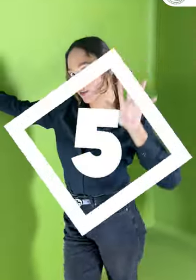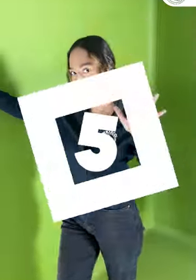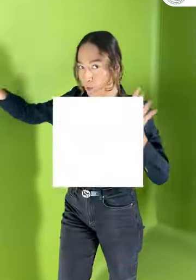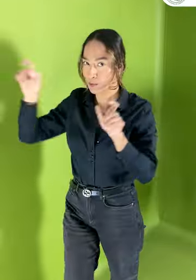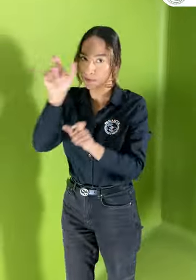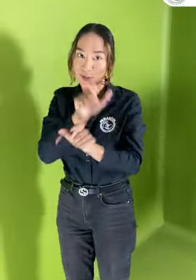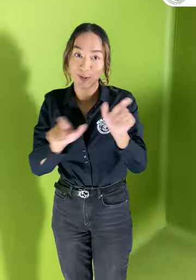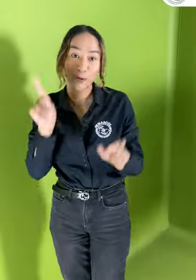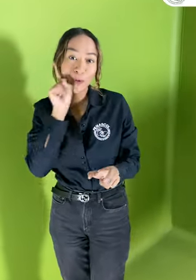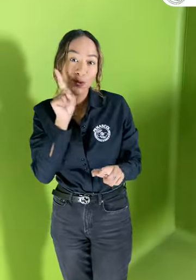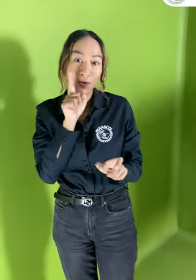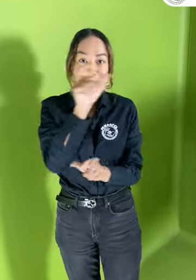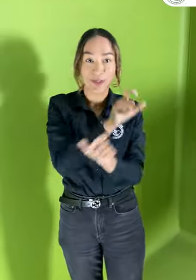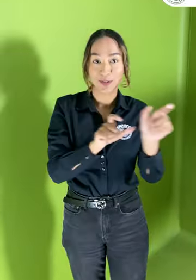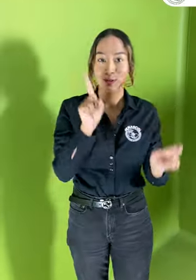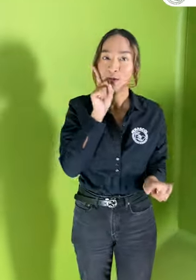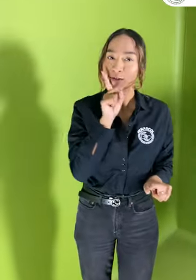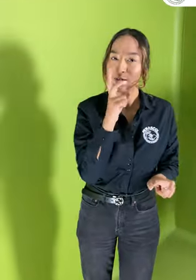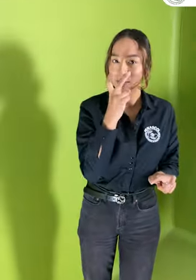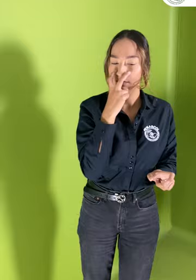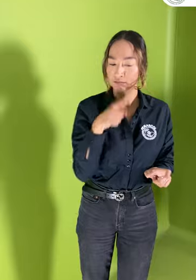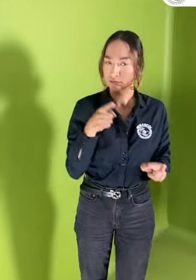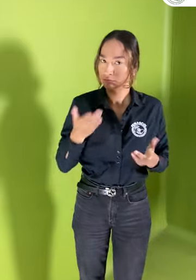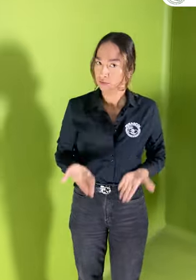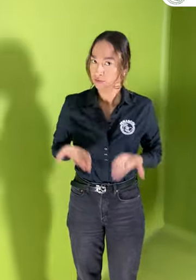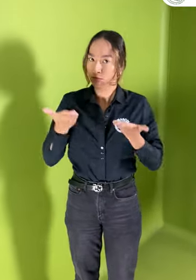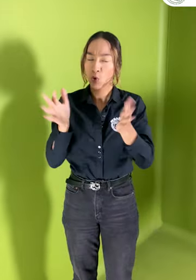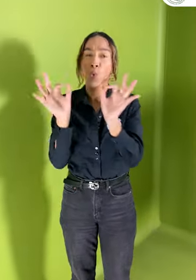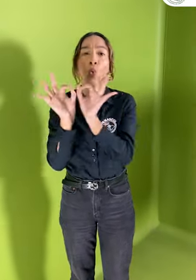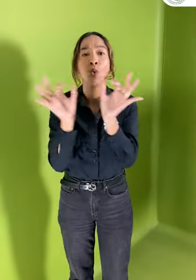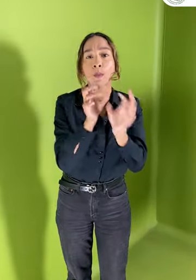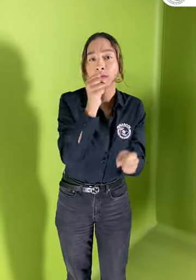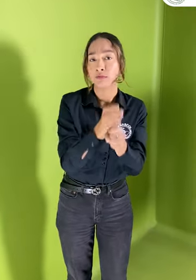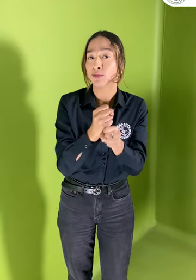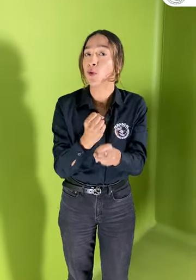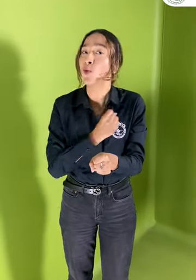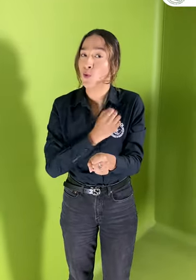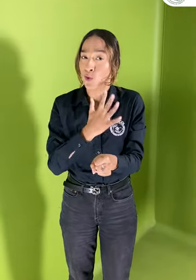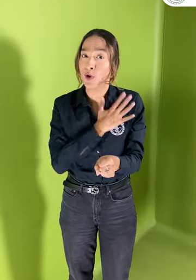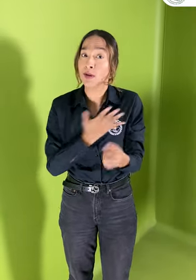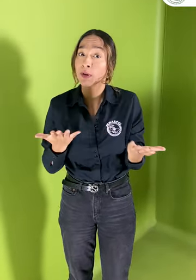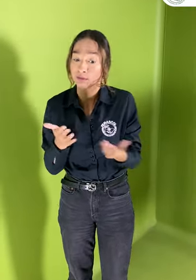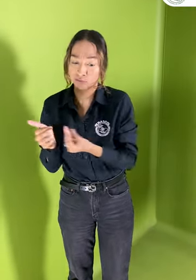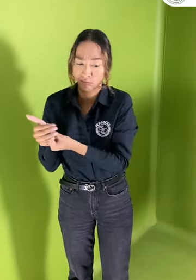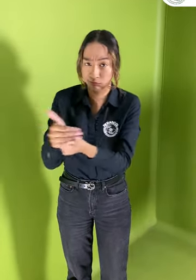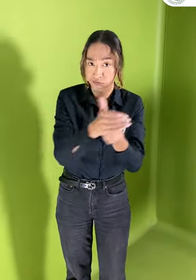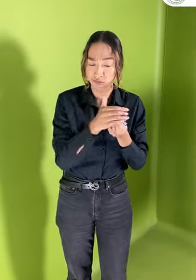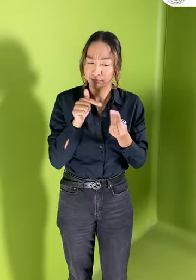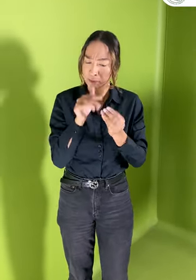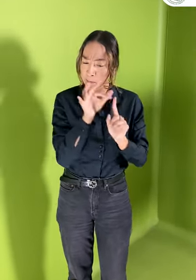5. Oportunidades laborales para las personas sordas y sordociegas, pues son personas de protección y atención especial.